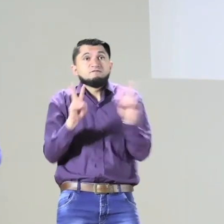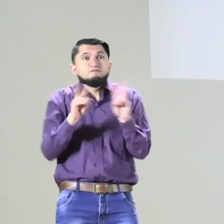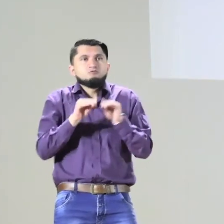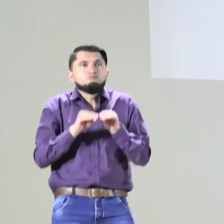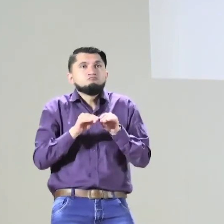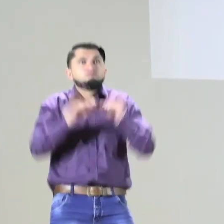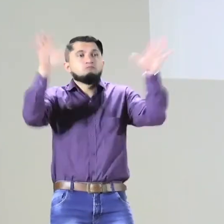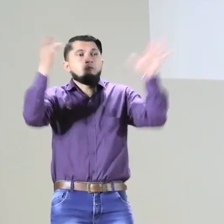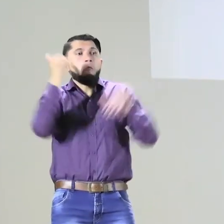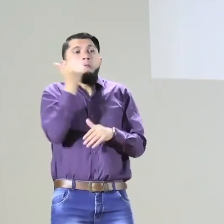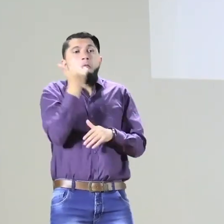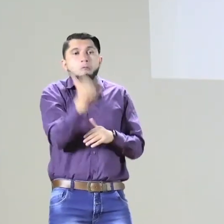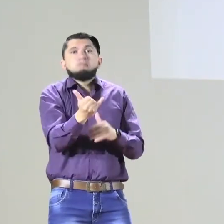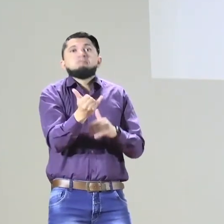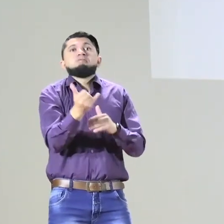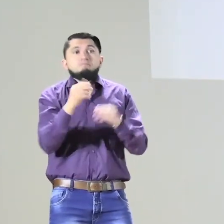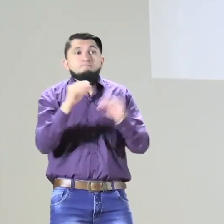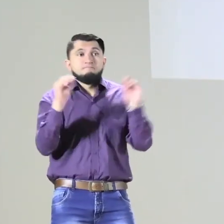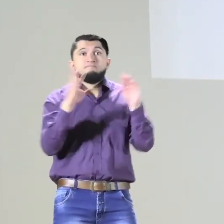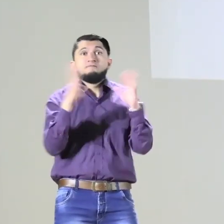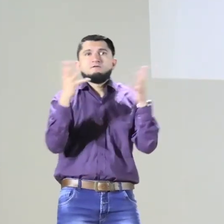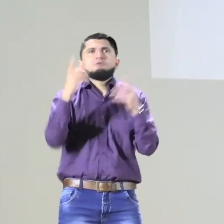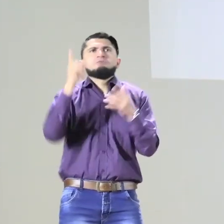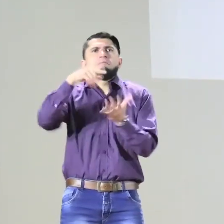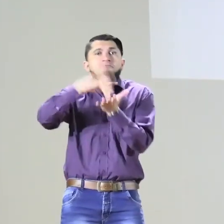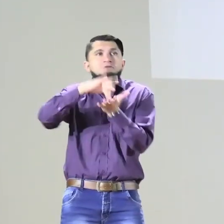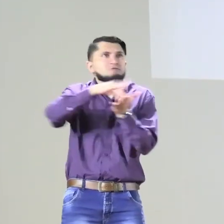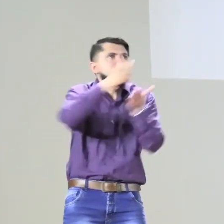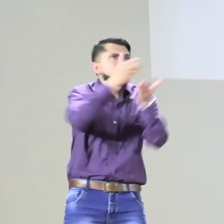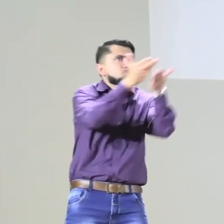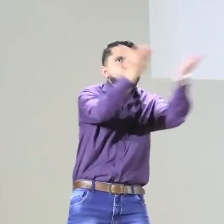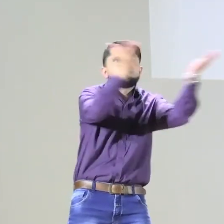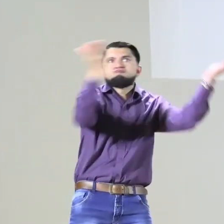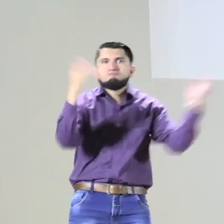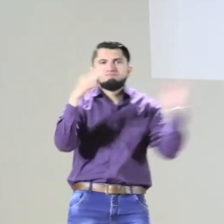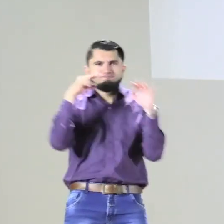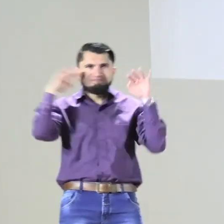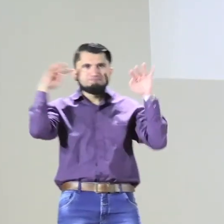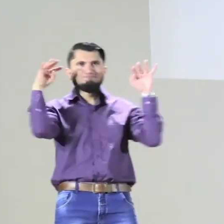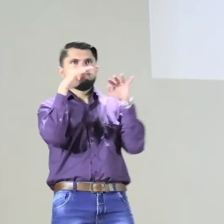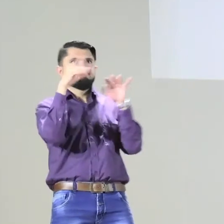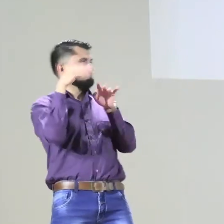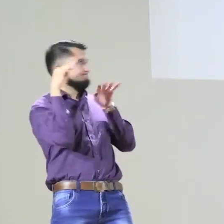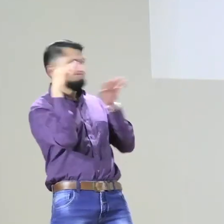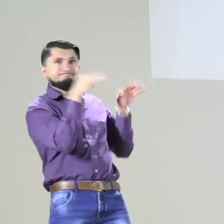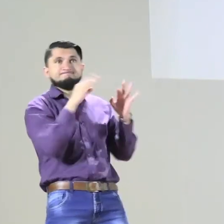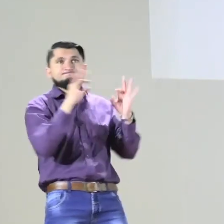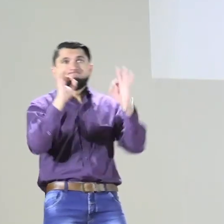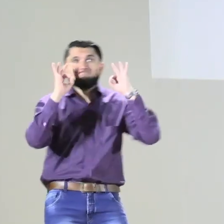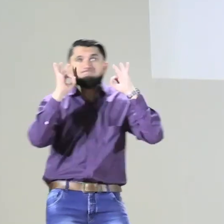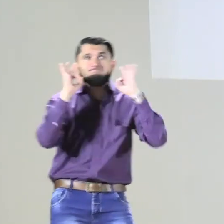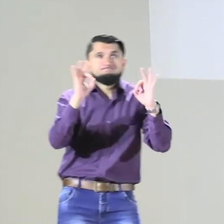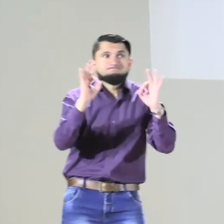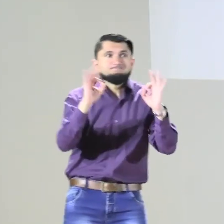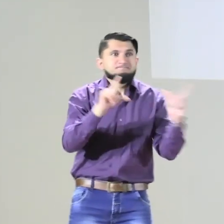tanto por Zoom como en vivo por Facebook, pues también estamos recibiendo sus apreciaciones.